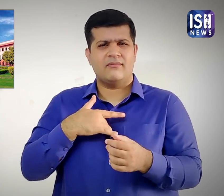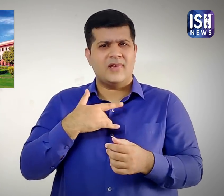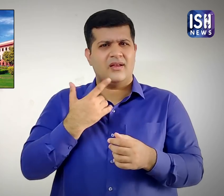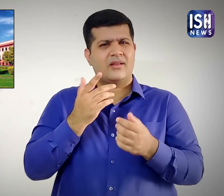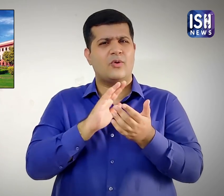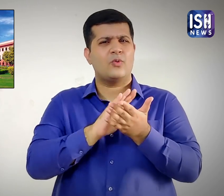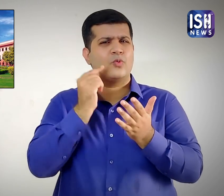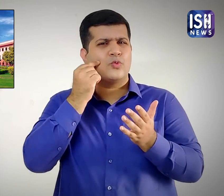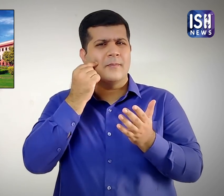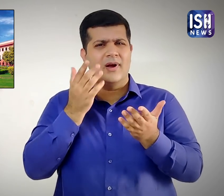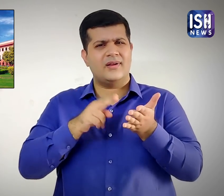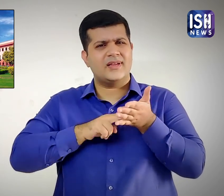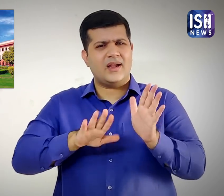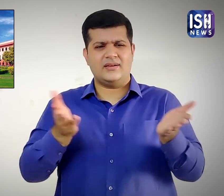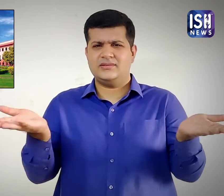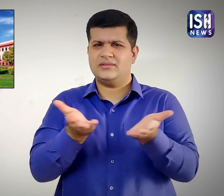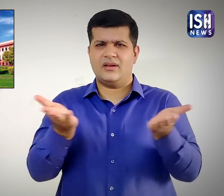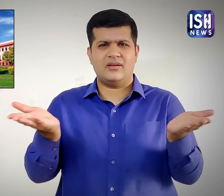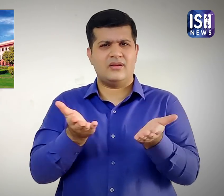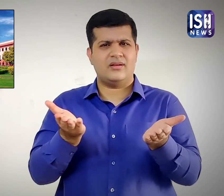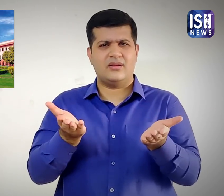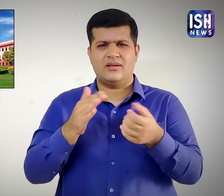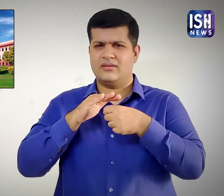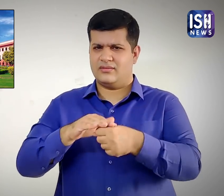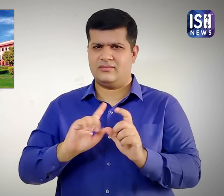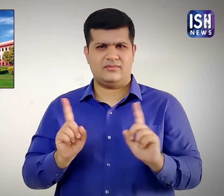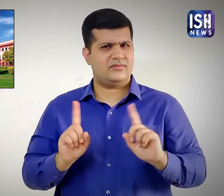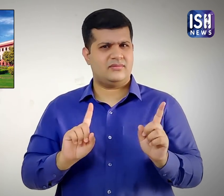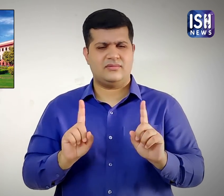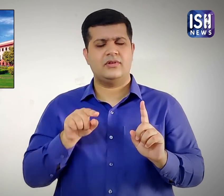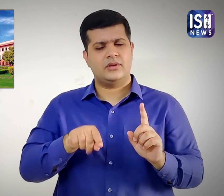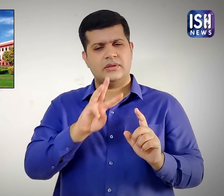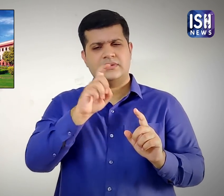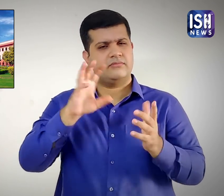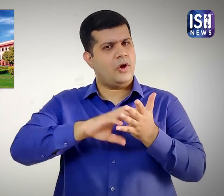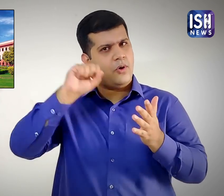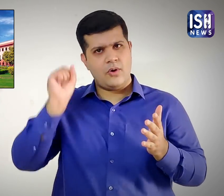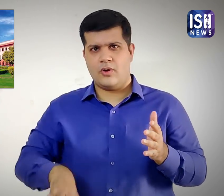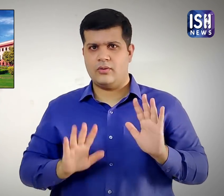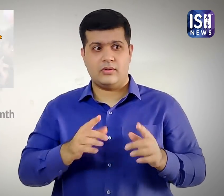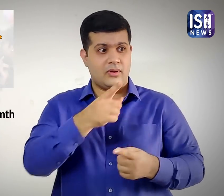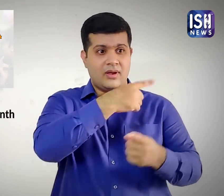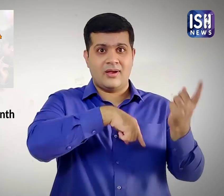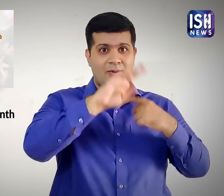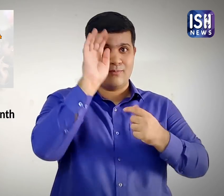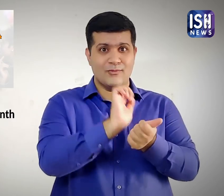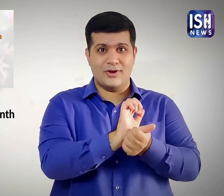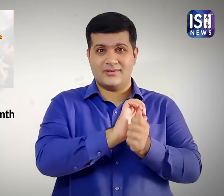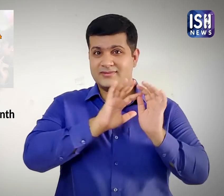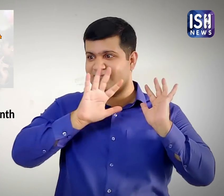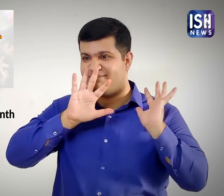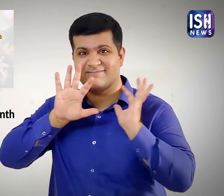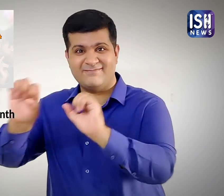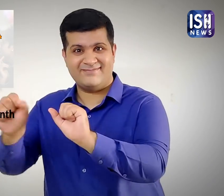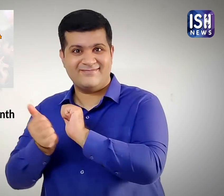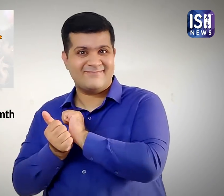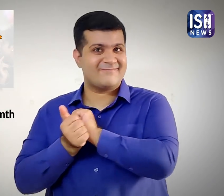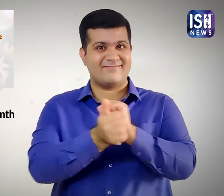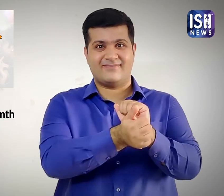यह एक मानविया प्रवृत्ती है और इसमें भेदभाव नहीं किया जाना चाहिए। यही कारण है कि कानून को रद कर दिया और कानून को असंबंदानिक